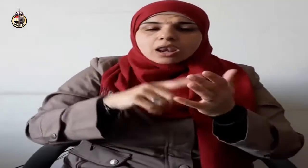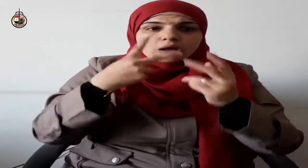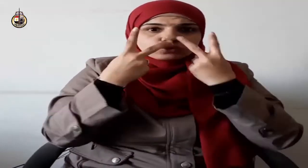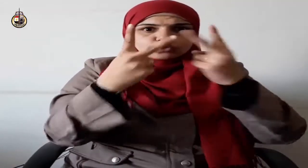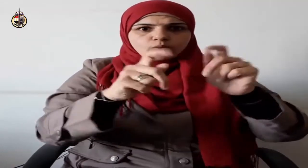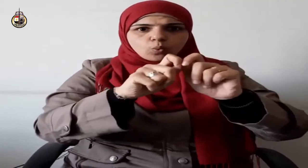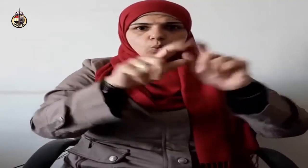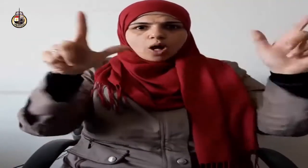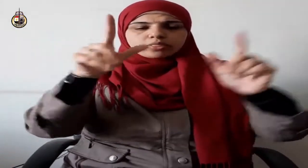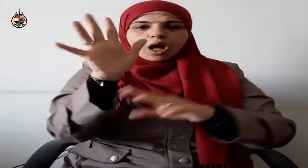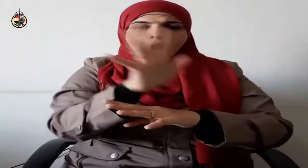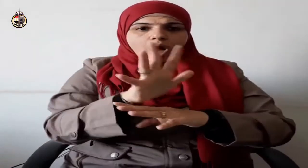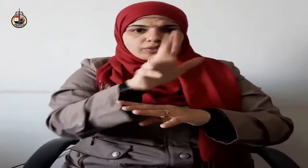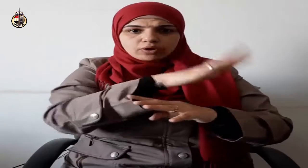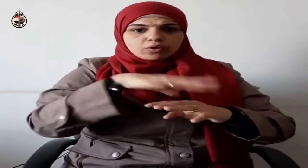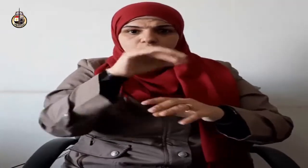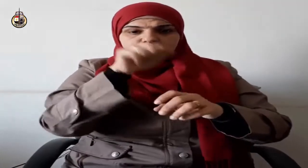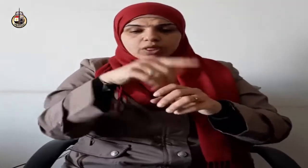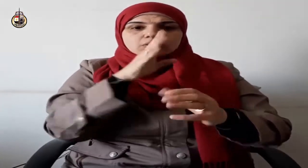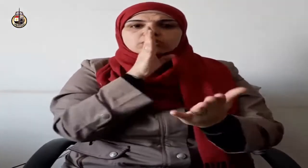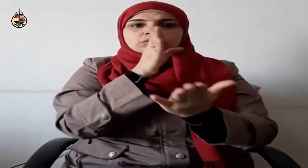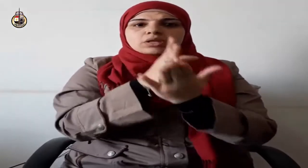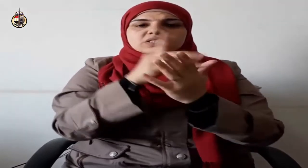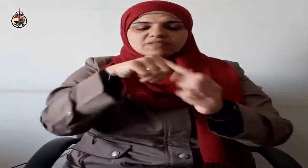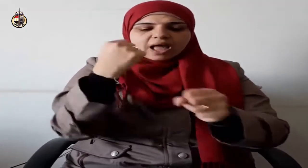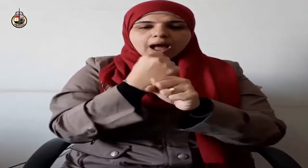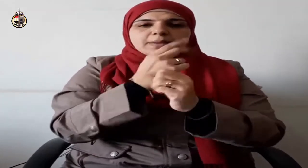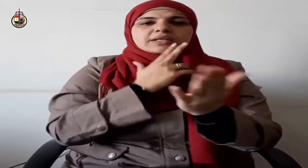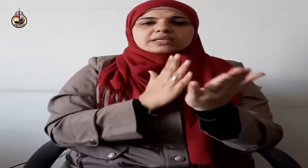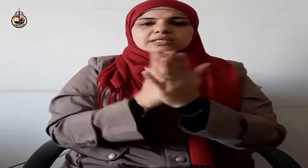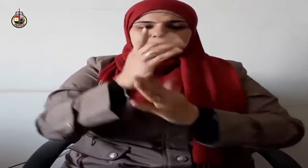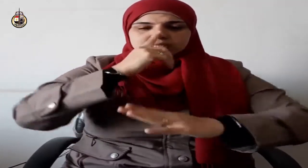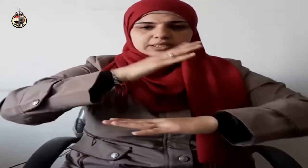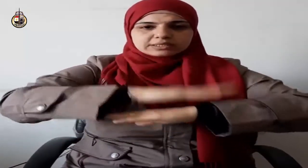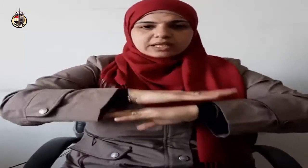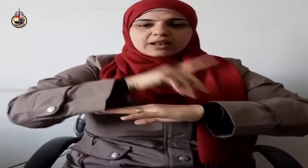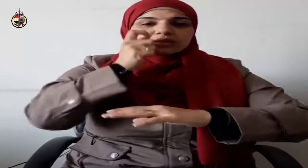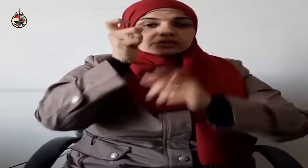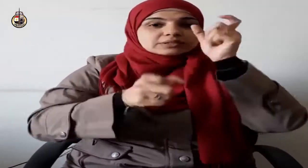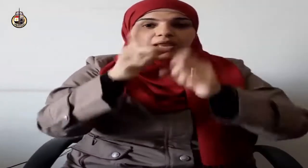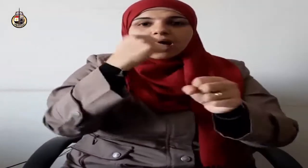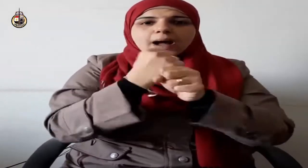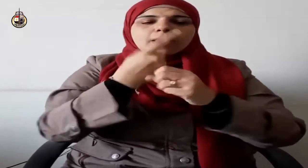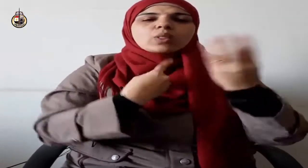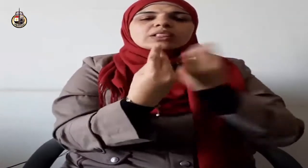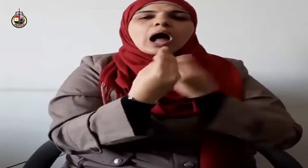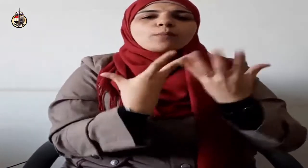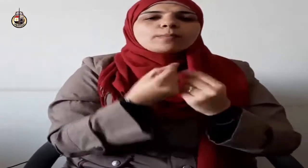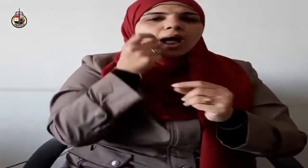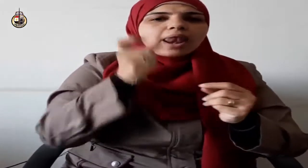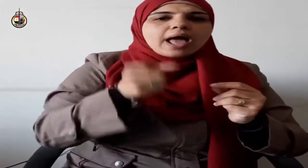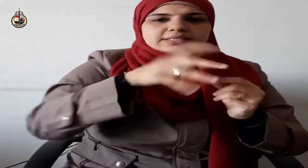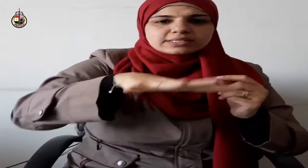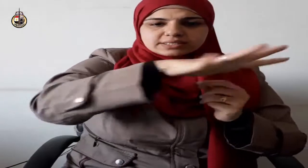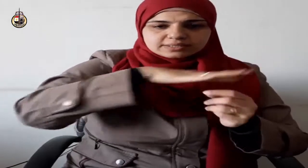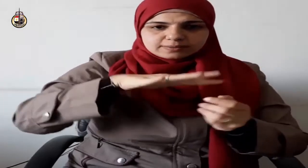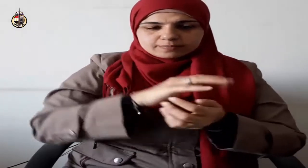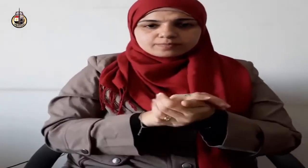حيث يقول سبحانه وأن الله مع المؤمنين ومقتضى